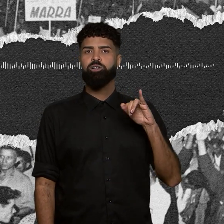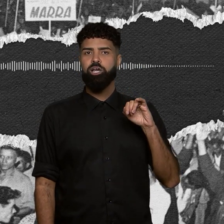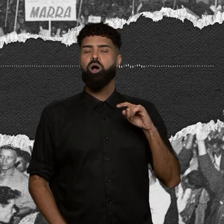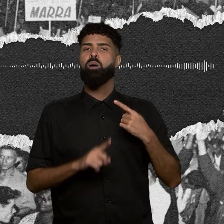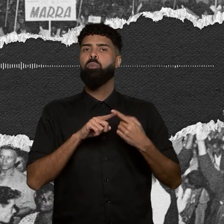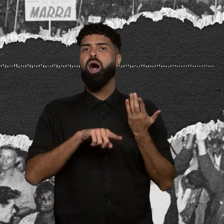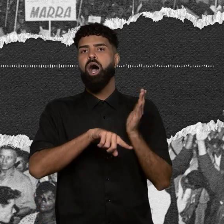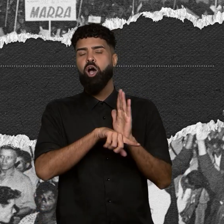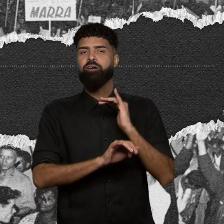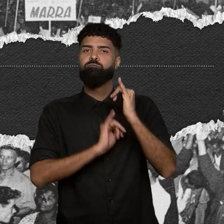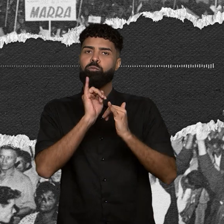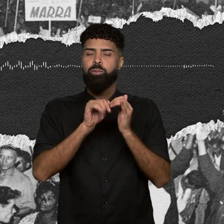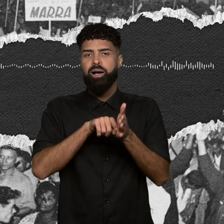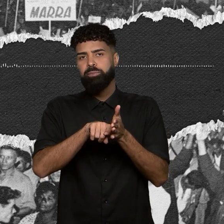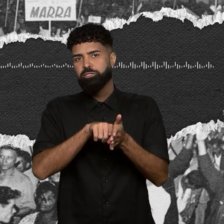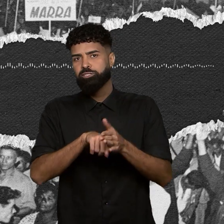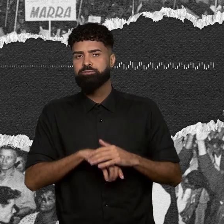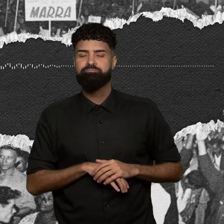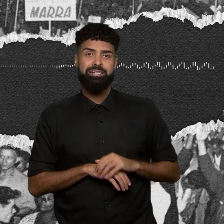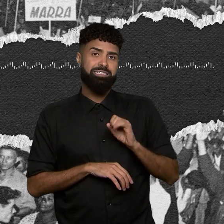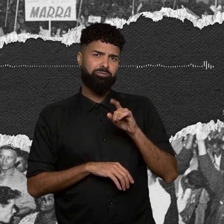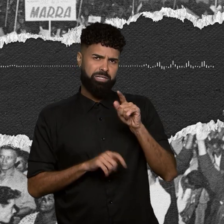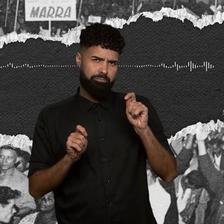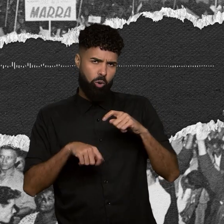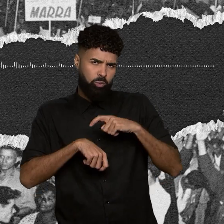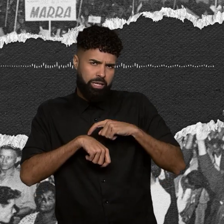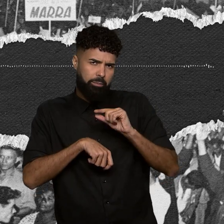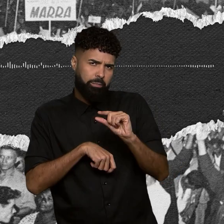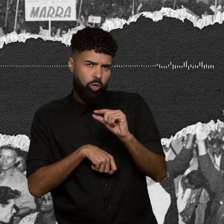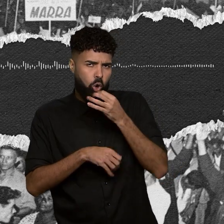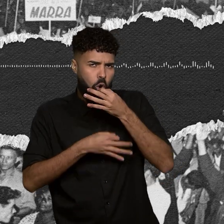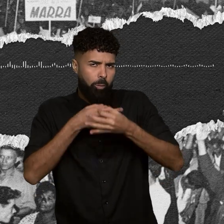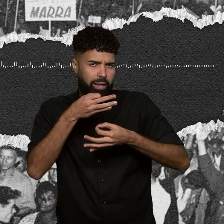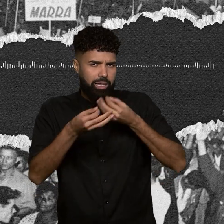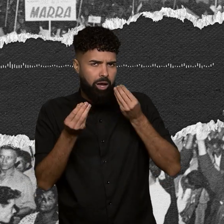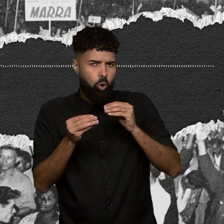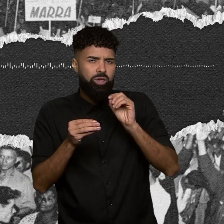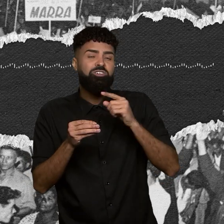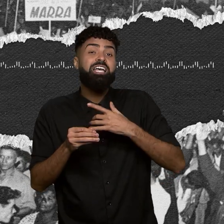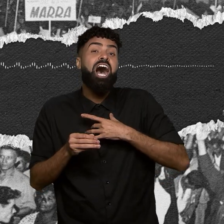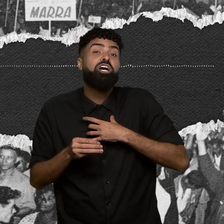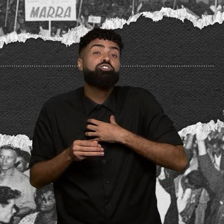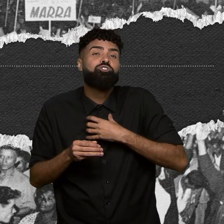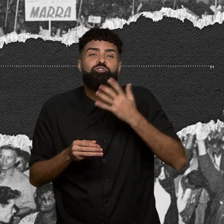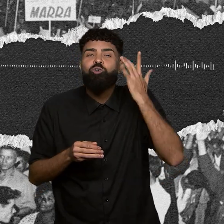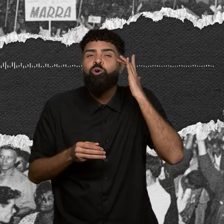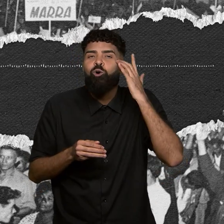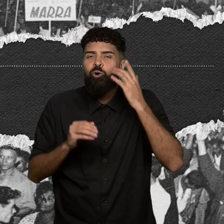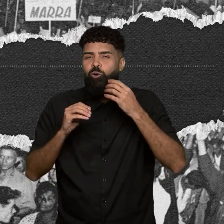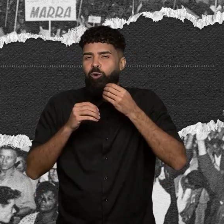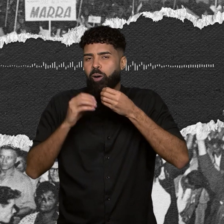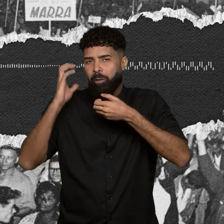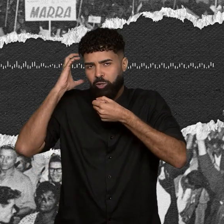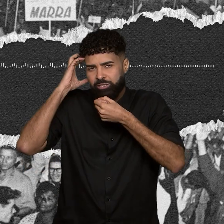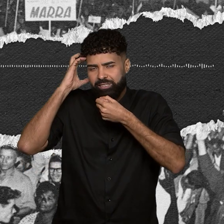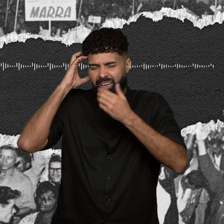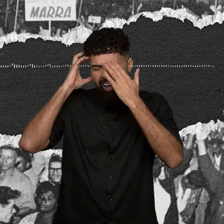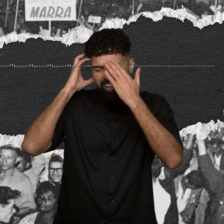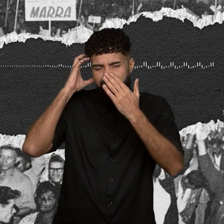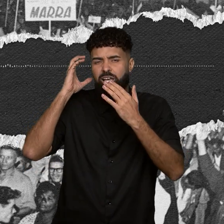e pesquisa. Se puder tirar um tempinho para contar o que achou do podcast nós vamos agradecer muito. Por favor deixe uma mensagem em